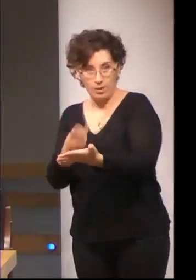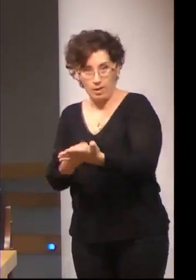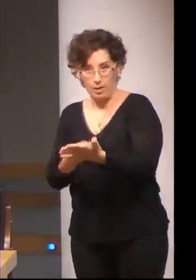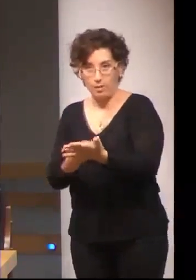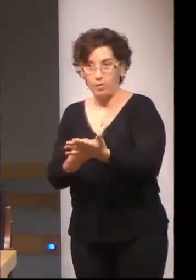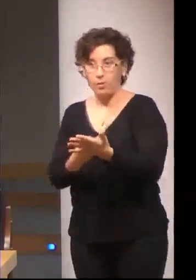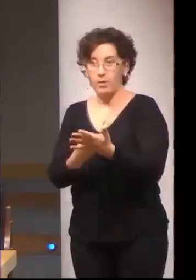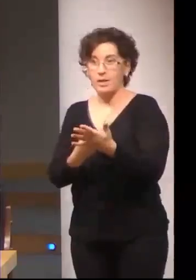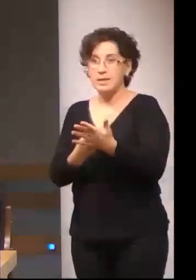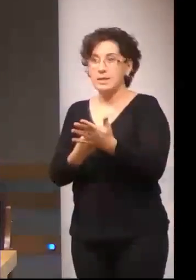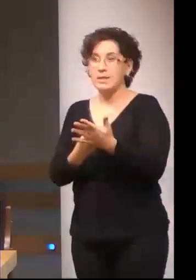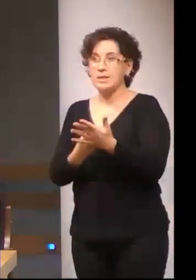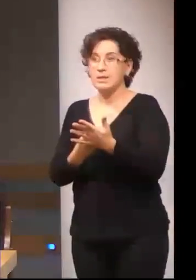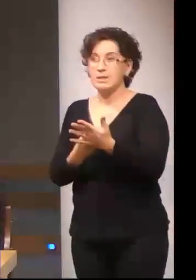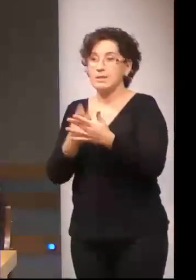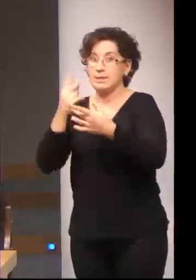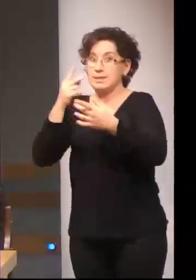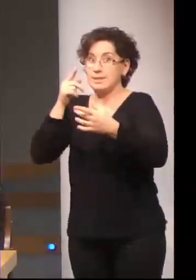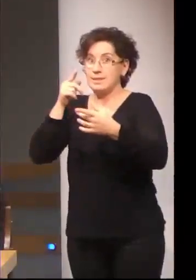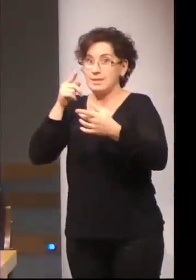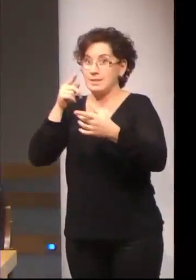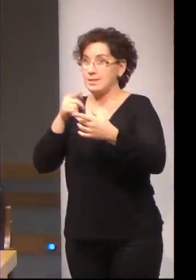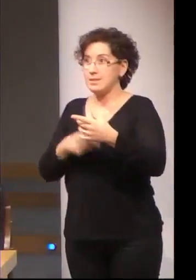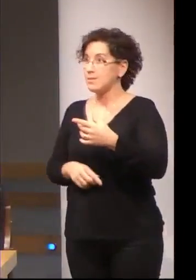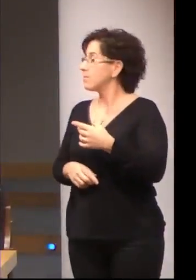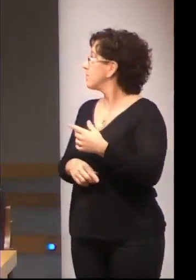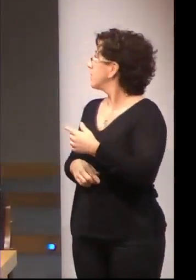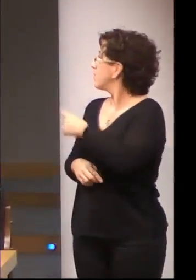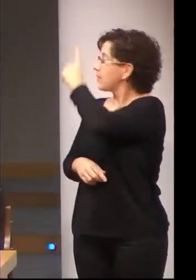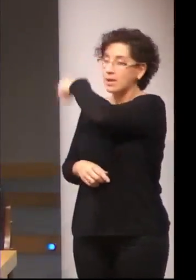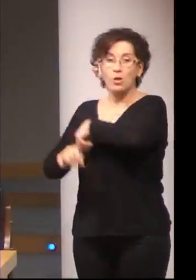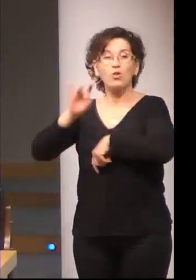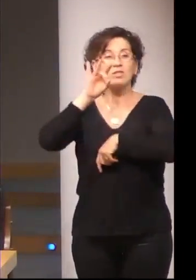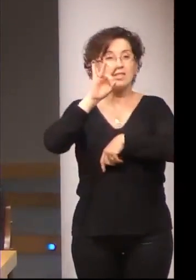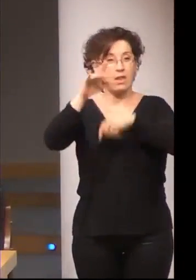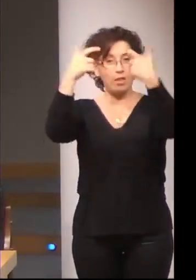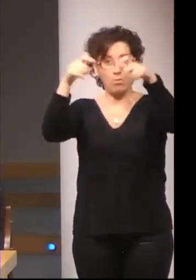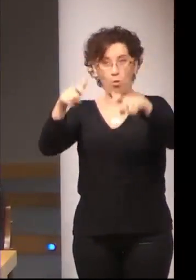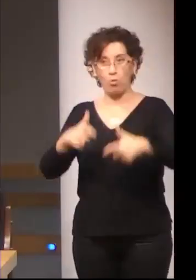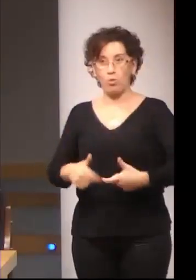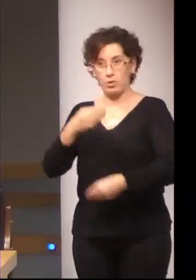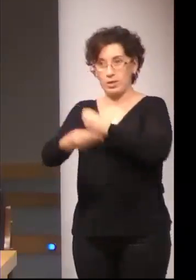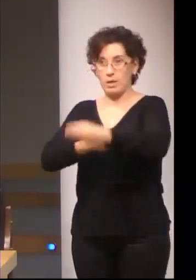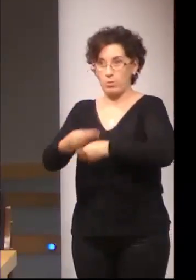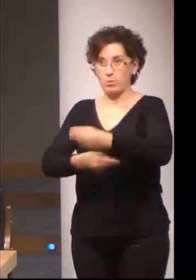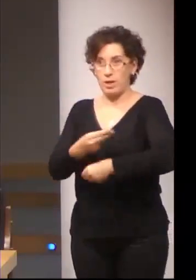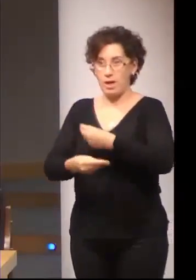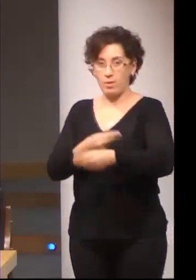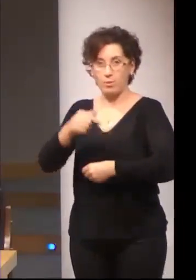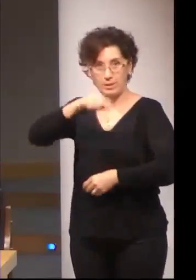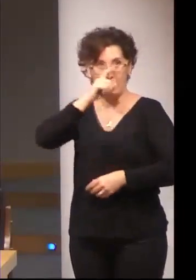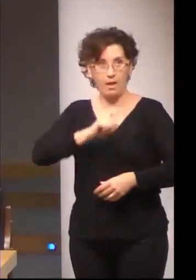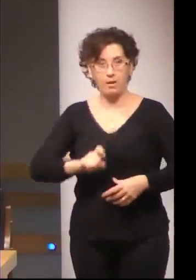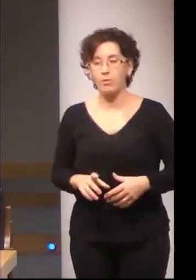queda un poco servida esos son los 15 módulos profesionales que se han utilizado y que se han implementado este